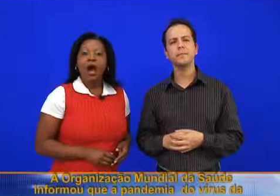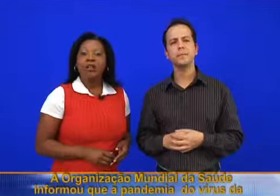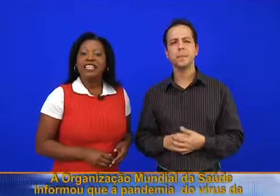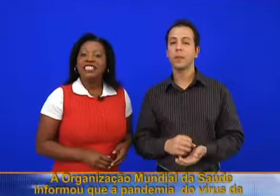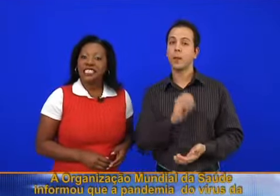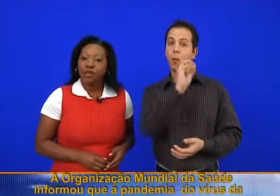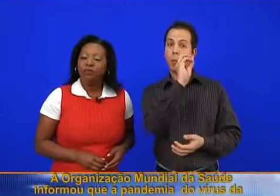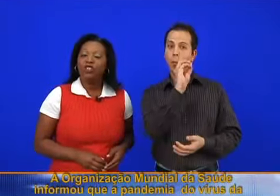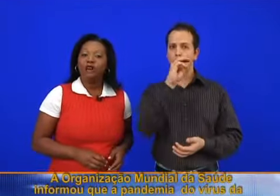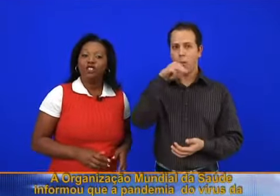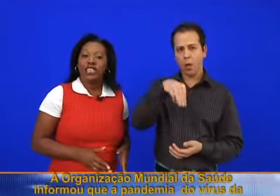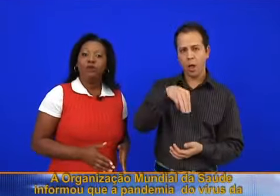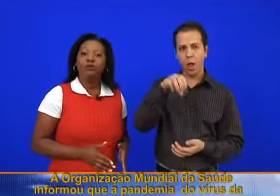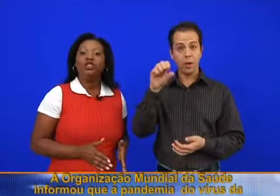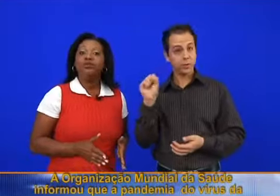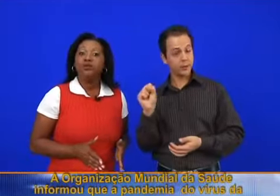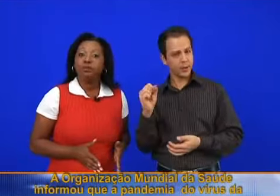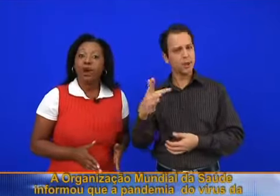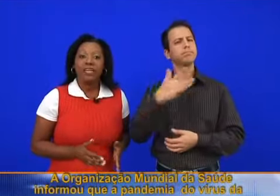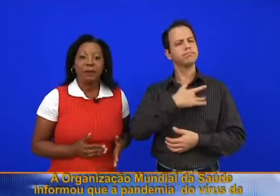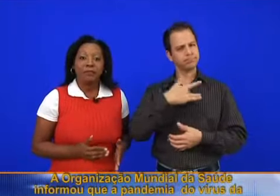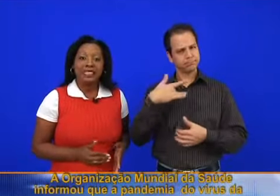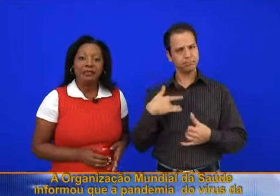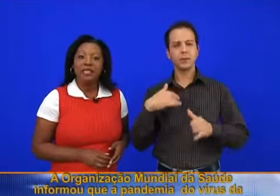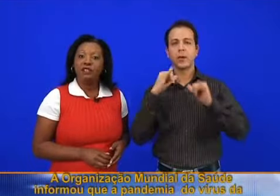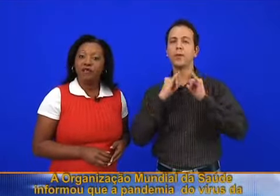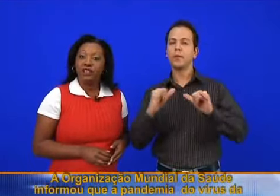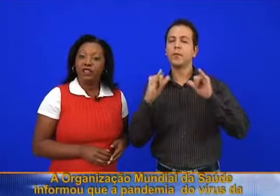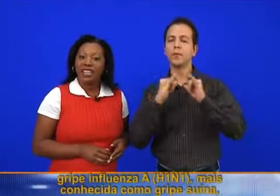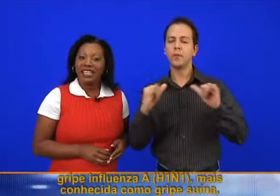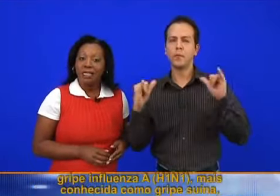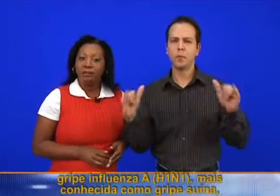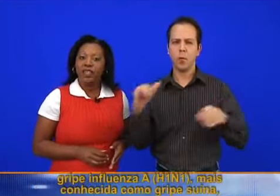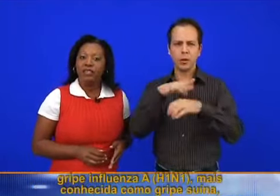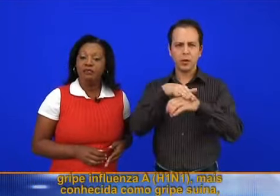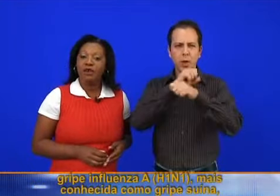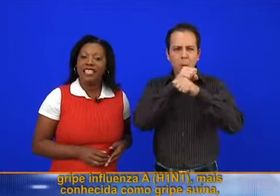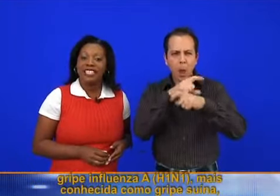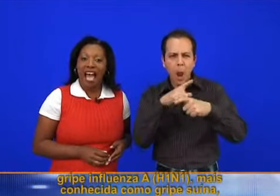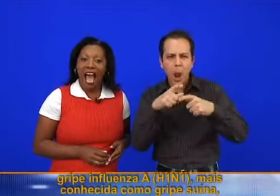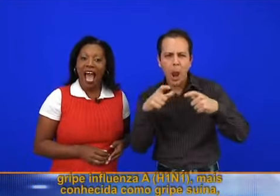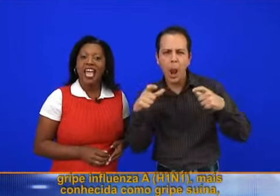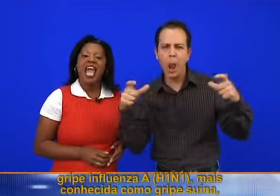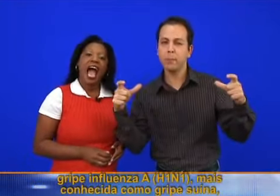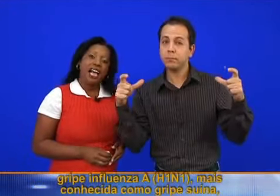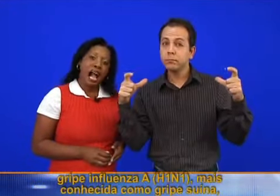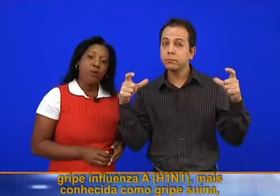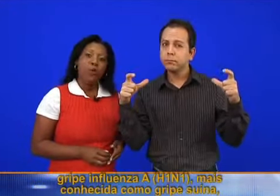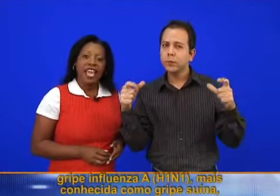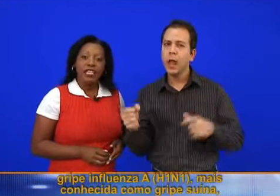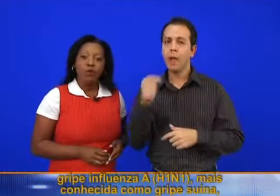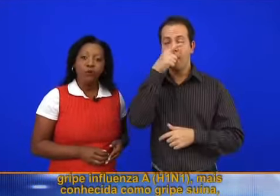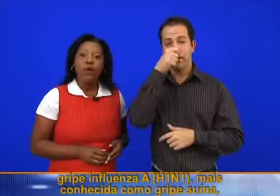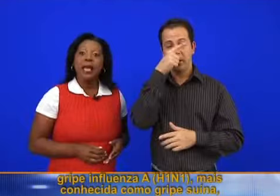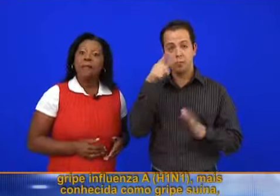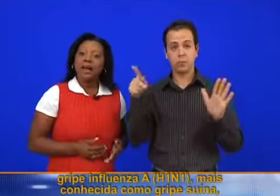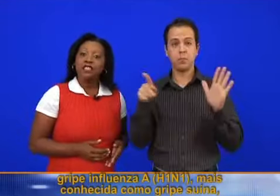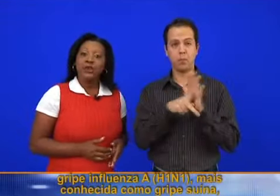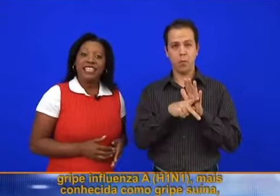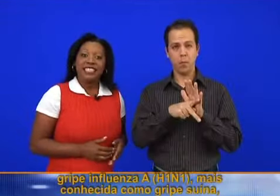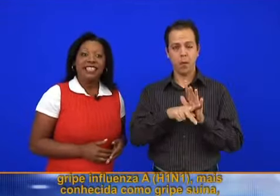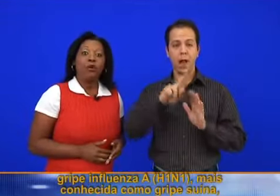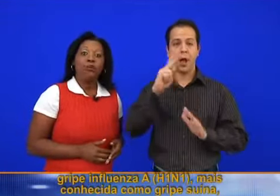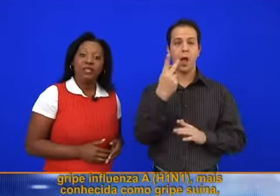A Organização Mundial de Saúde informou que a pandemia do vírus da gripe influenza A, H1N1,